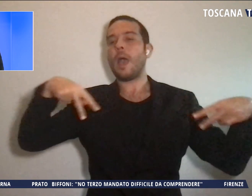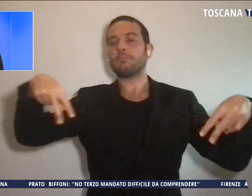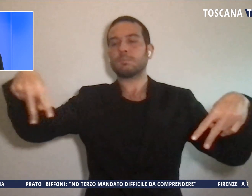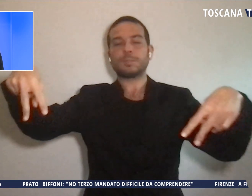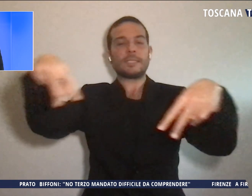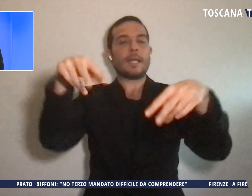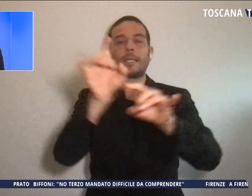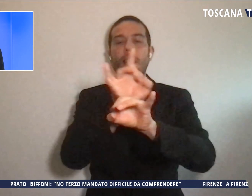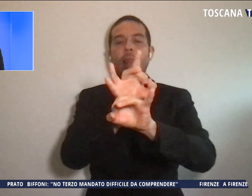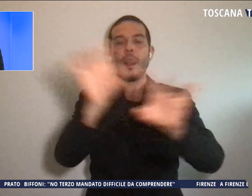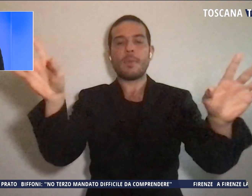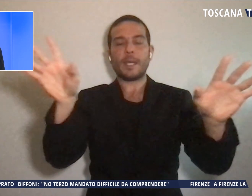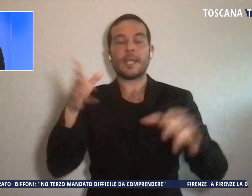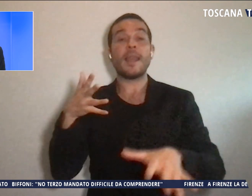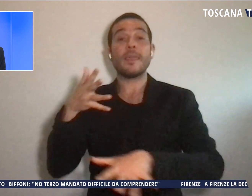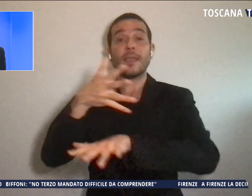L'ingresso è libero.